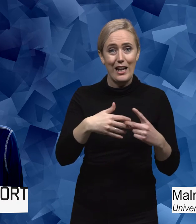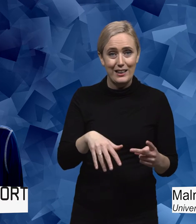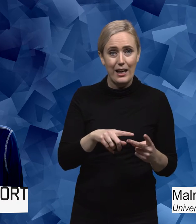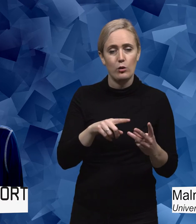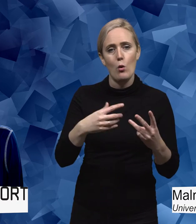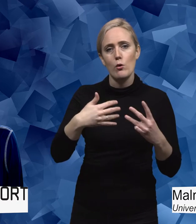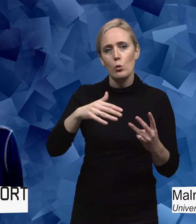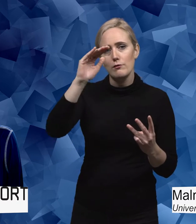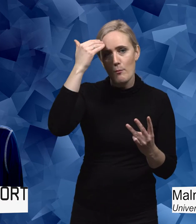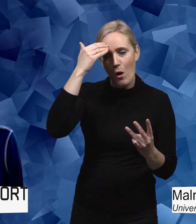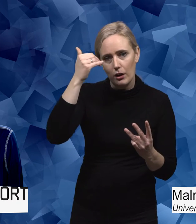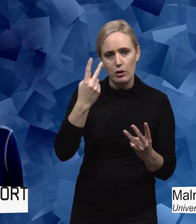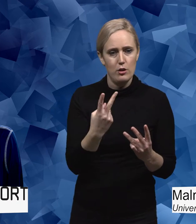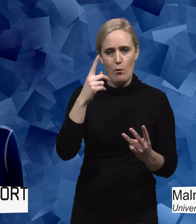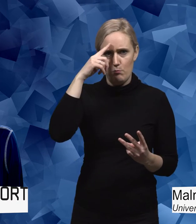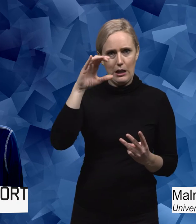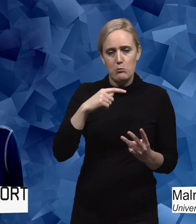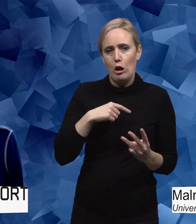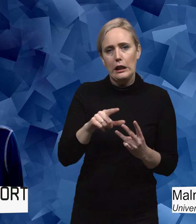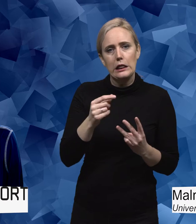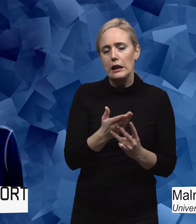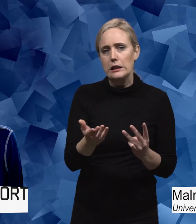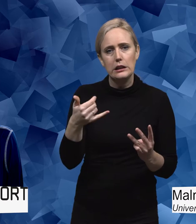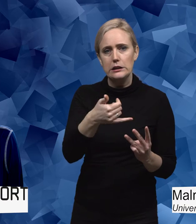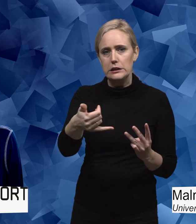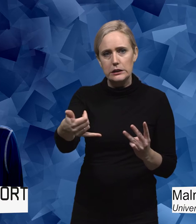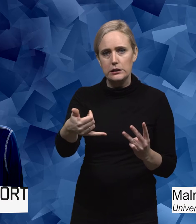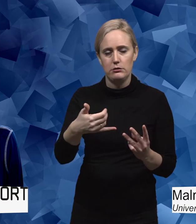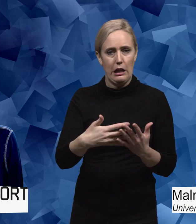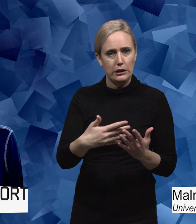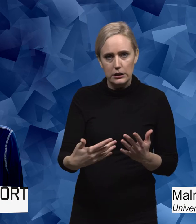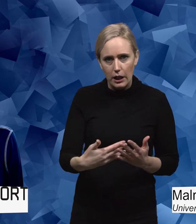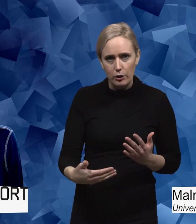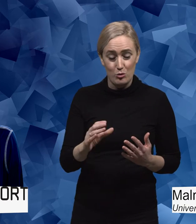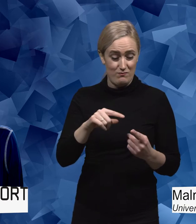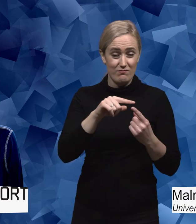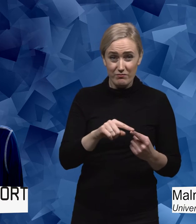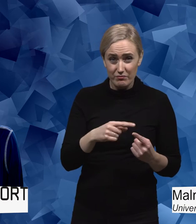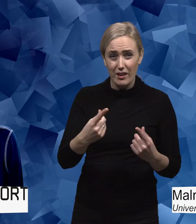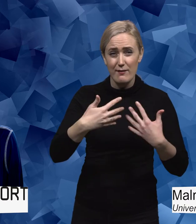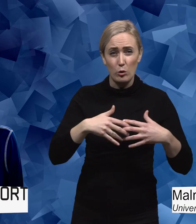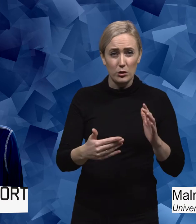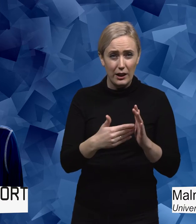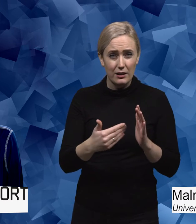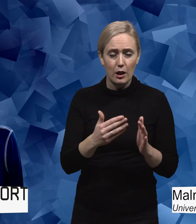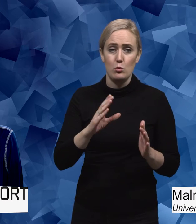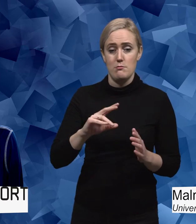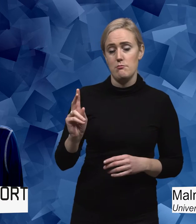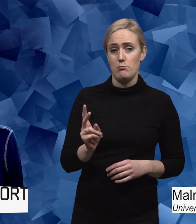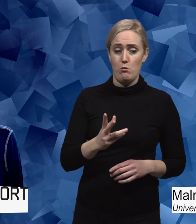funktionsförmåga var två begrepp som jag inte hittade någonstans. Och om man då tänker på det här första funktionshinder så i både min och andras